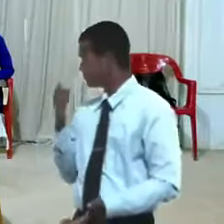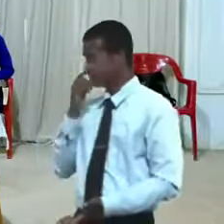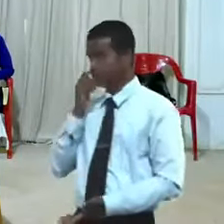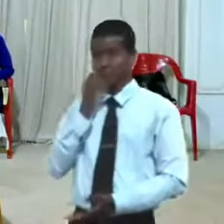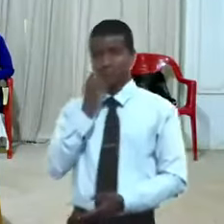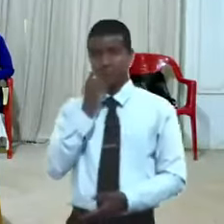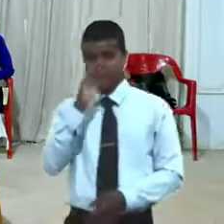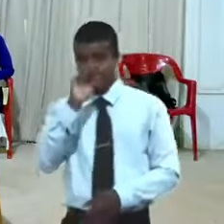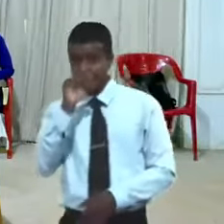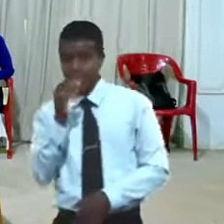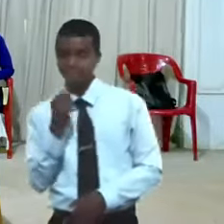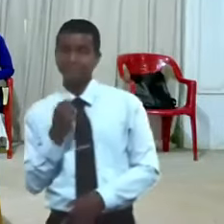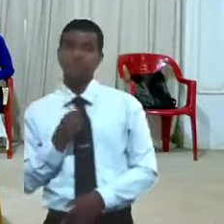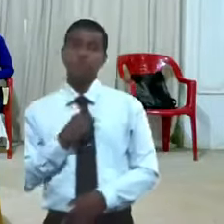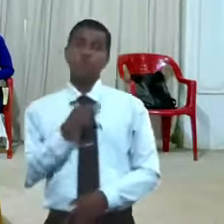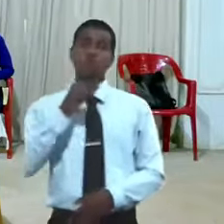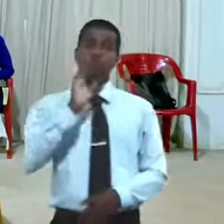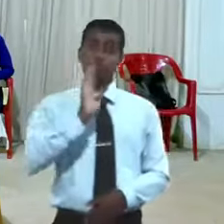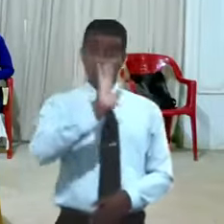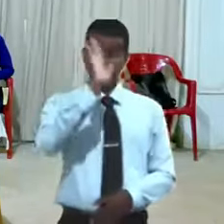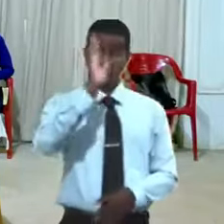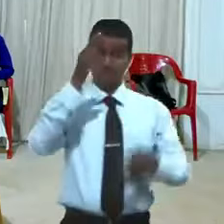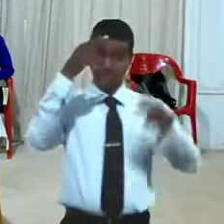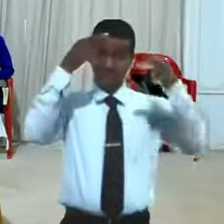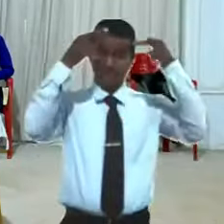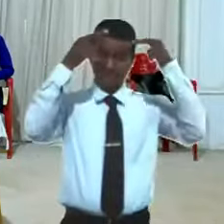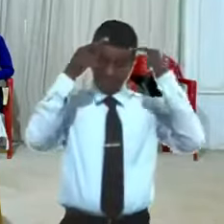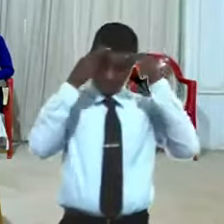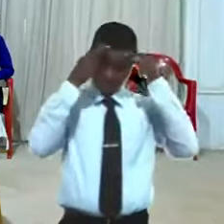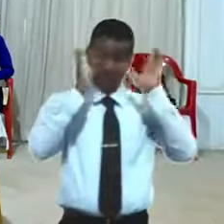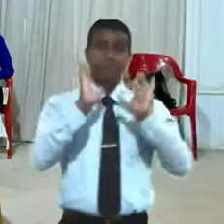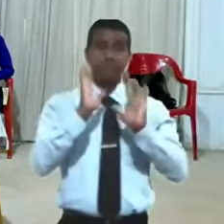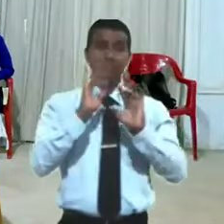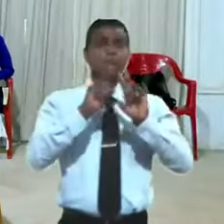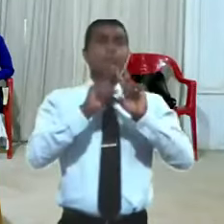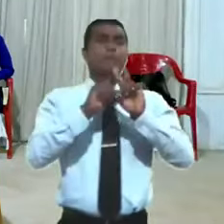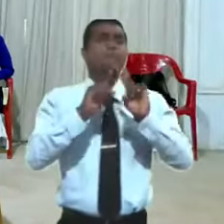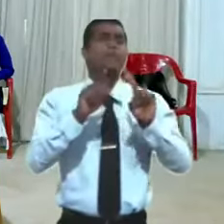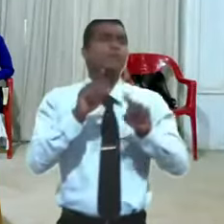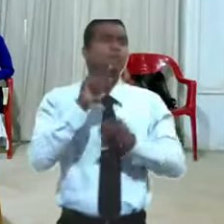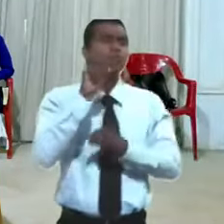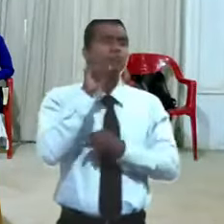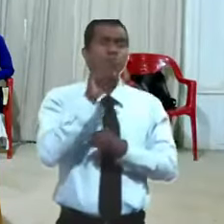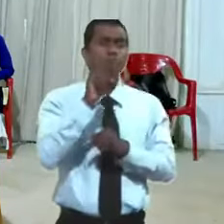a usted le dicen rey pero tú eres como un burrito